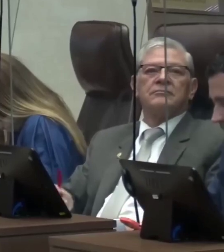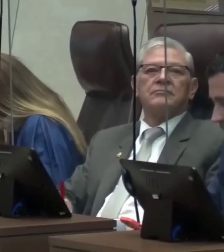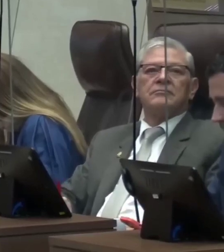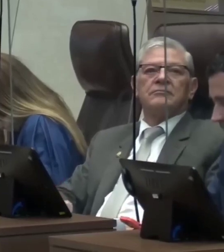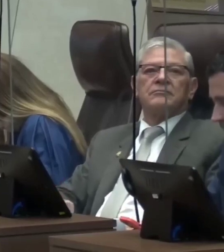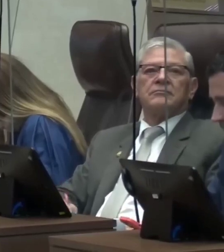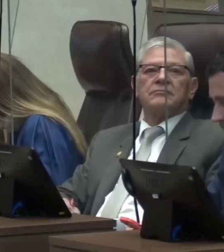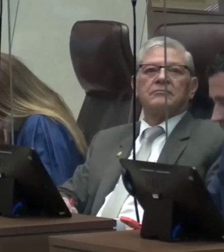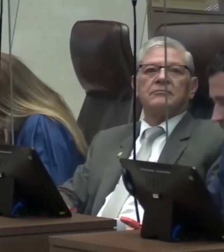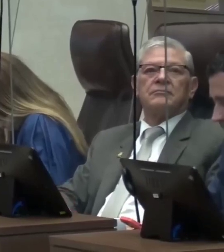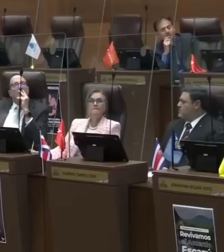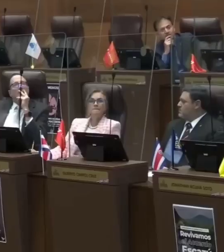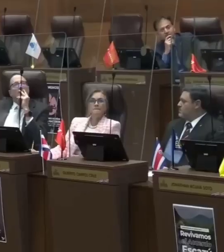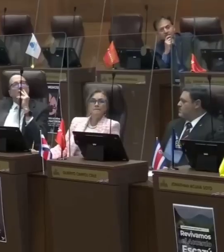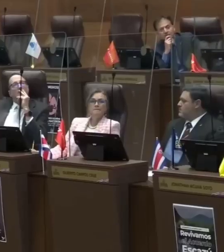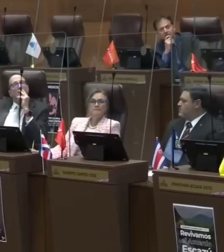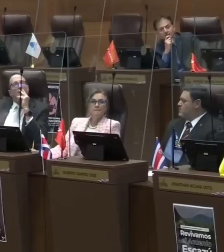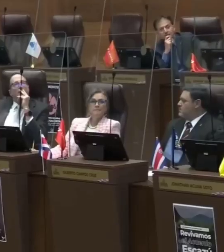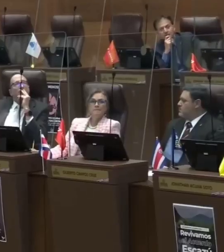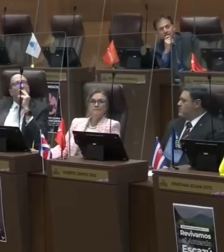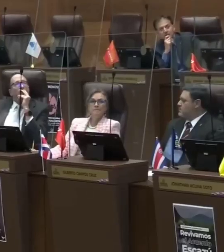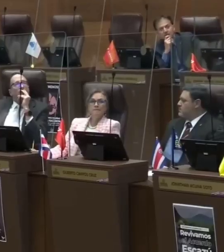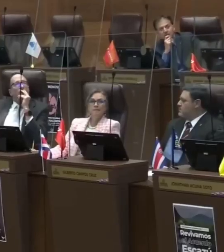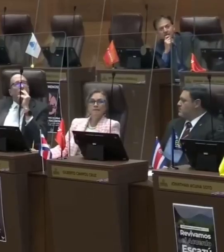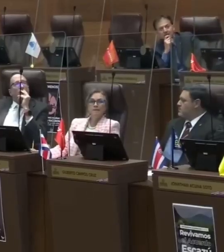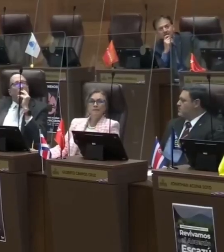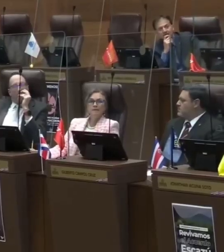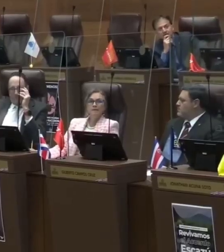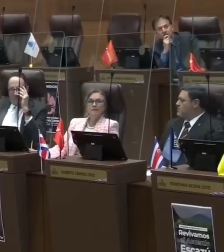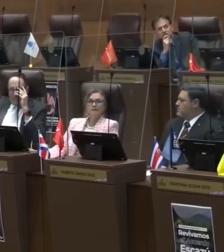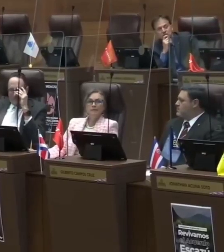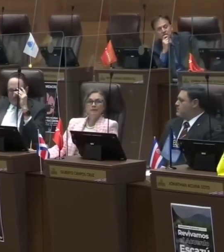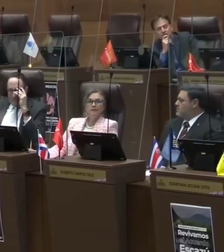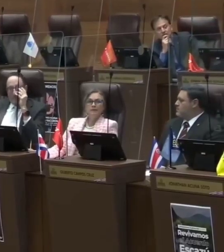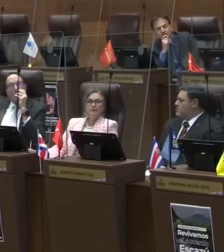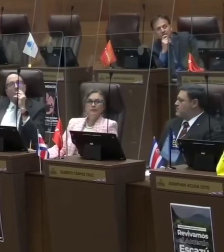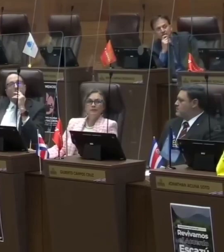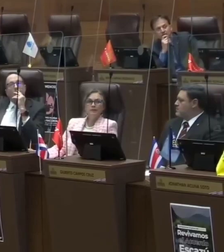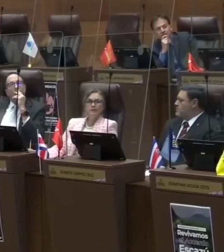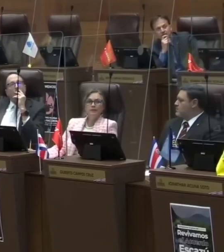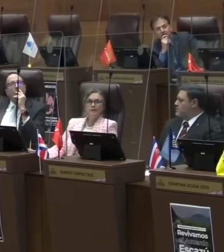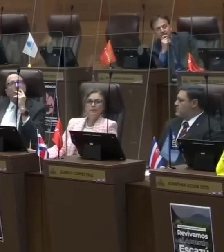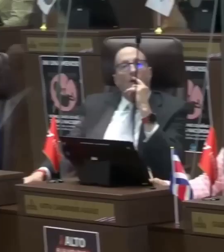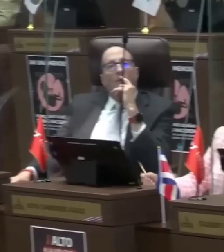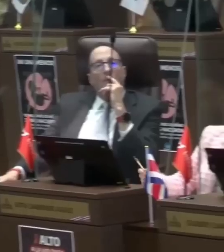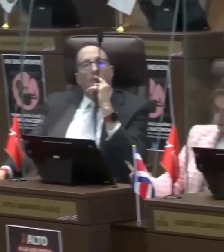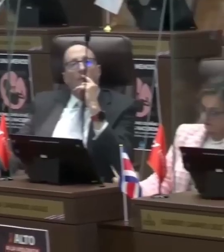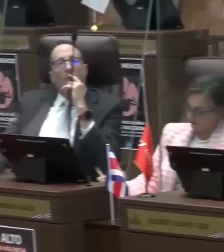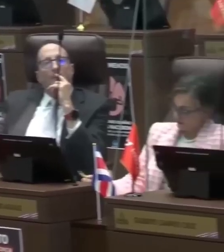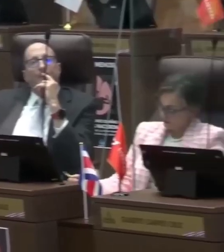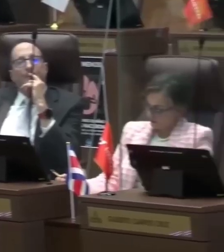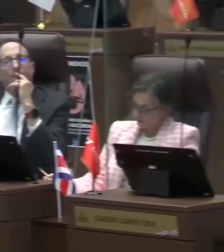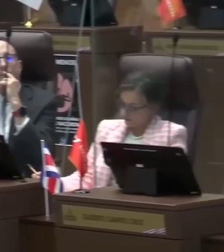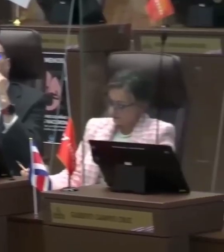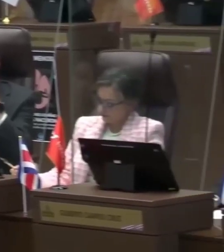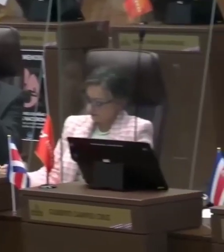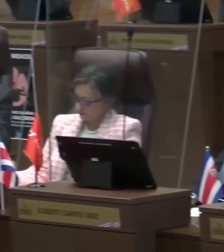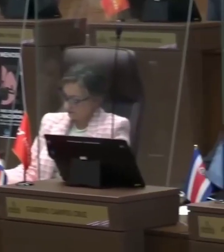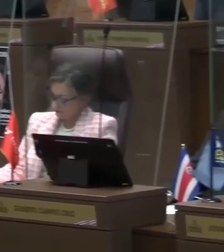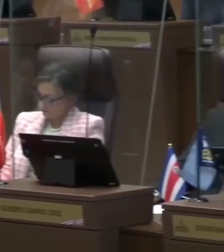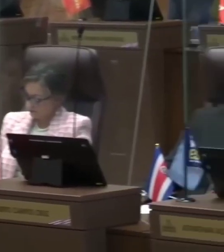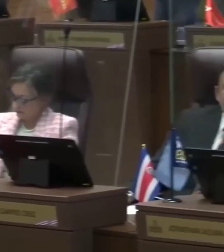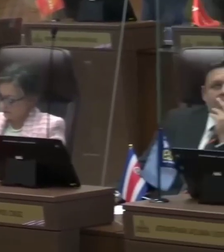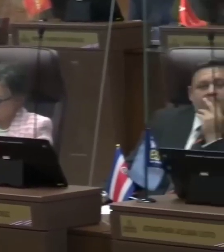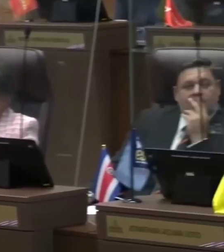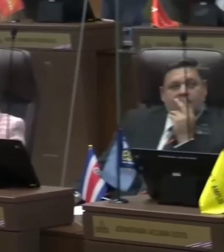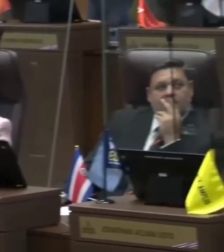tenemos los votos para el resello. Con lo cual, se desecharía el informe que recomienda acoger la